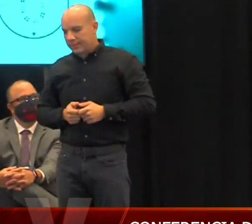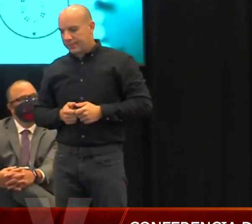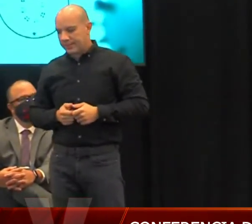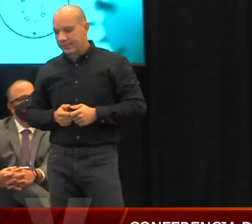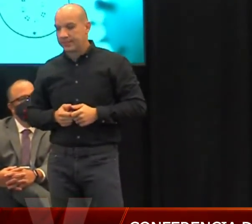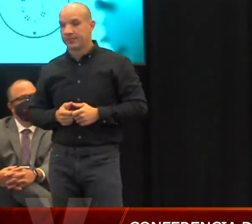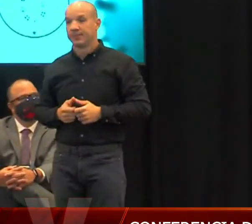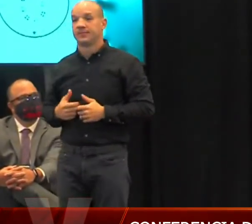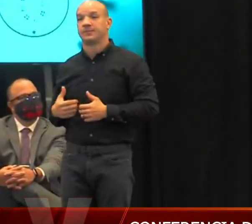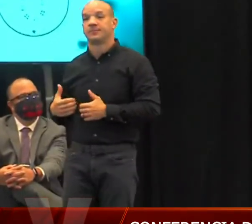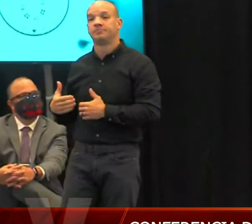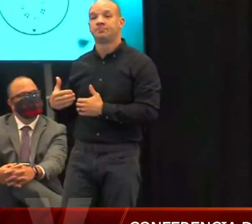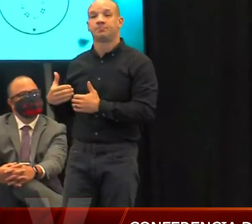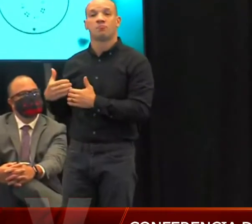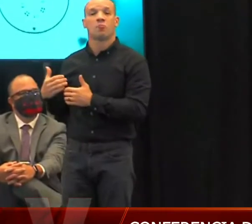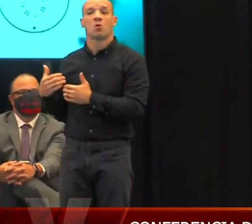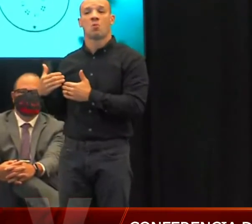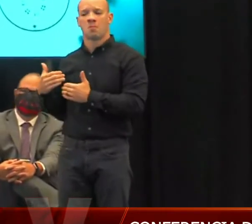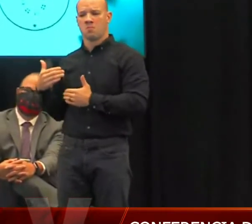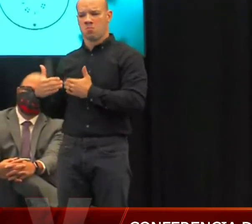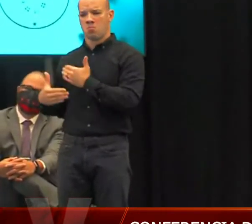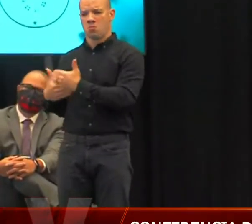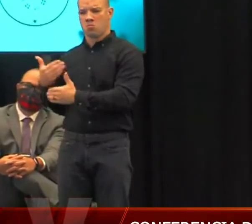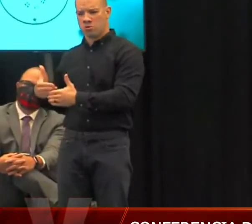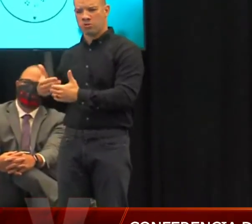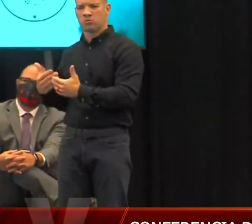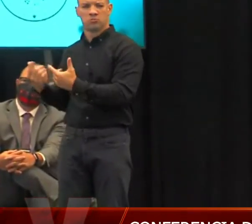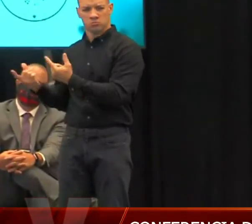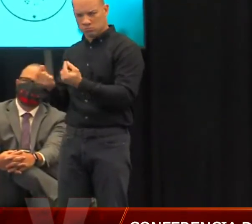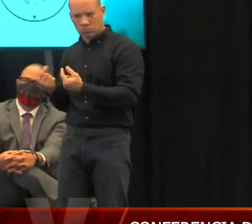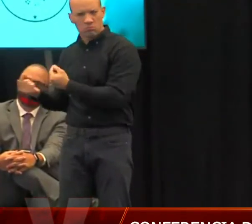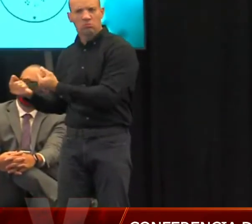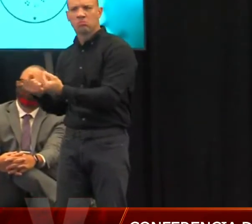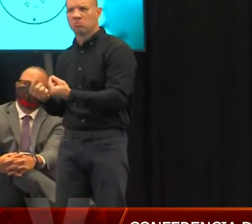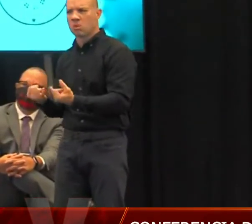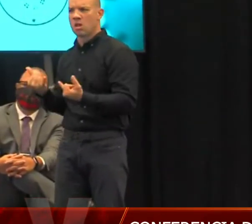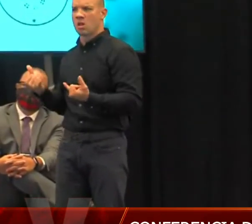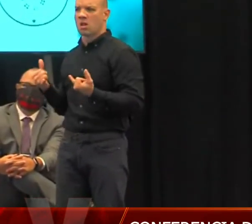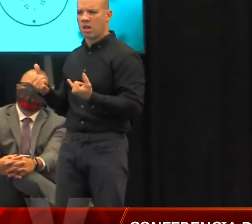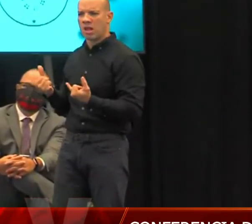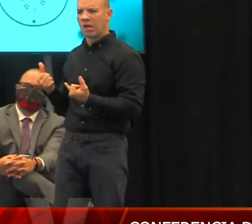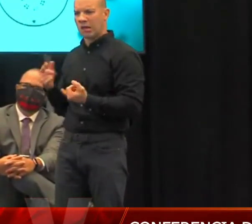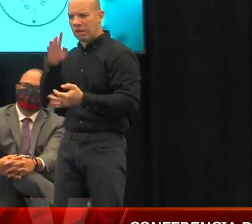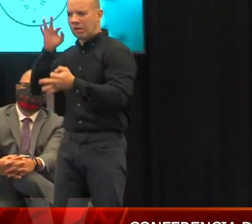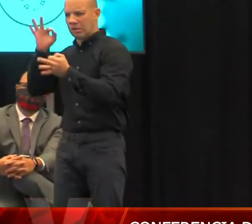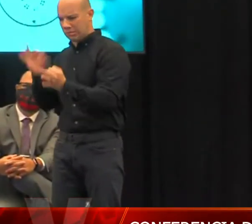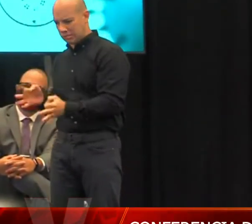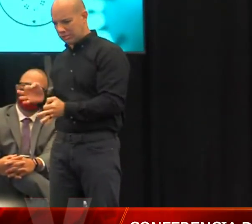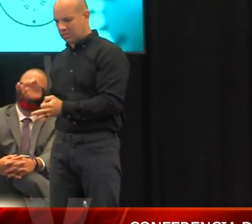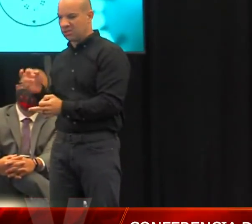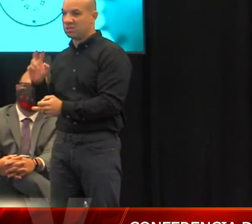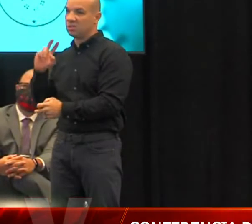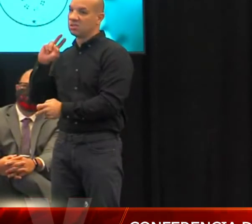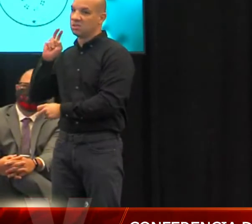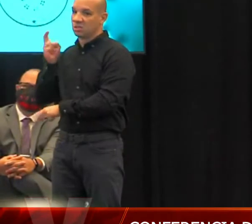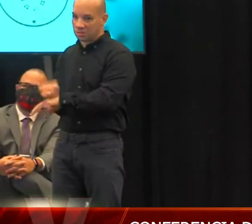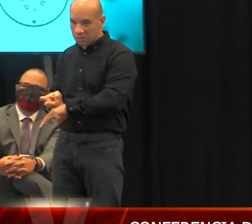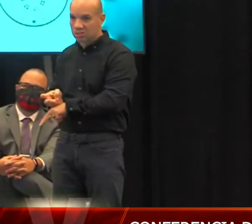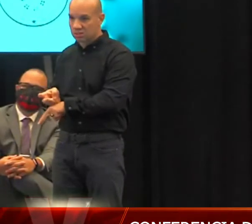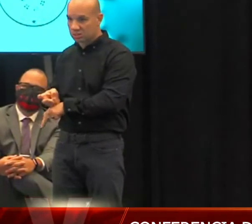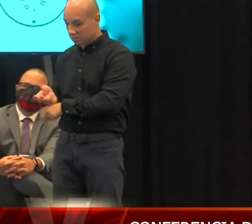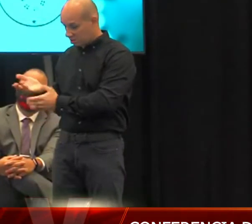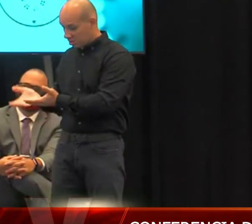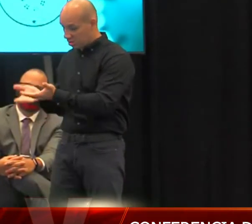Ese proceso nos ha llevado a decisiones muy difíciles y decisiones y recomendaciones que